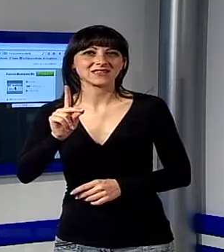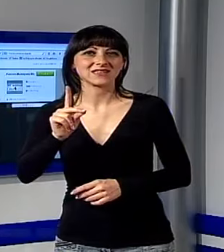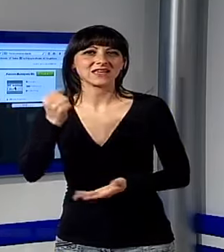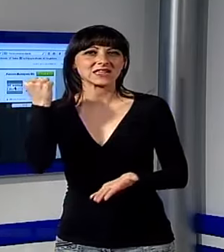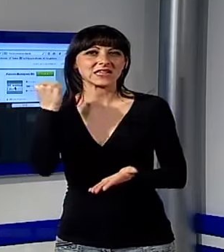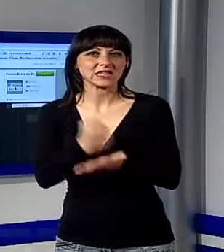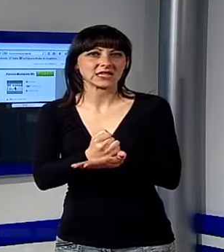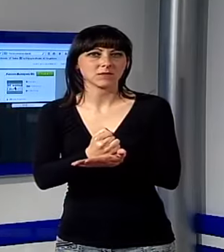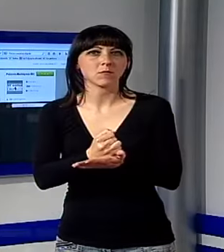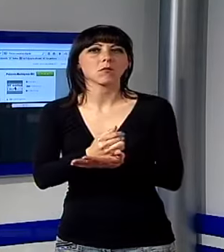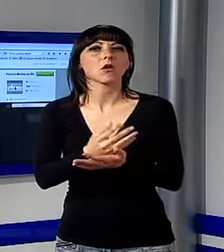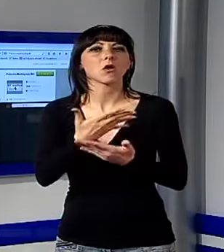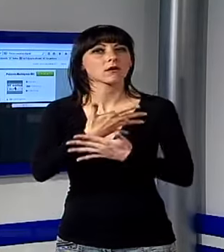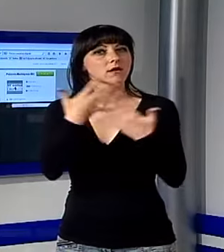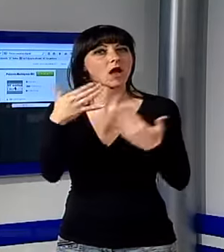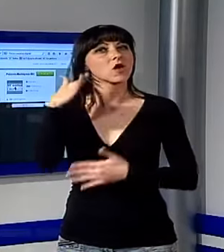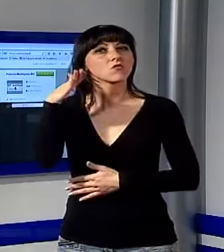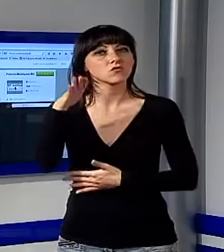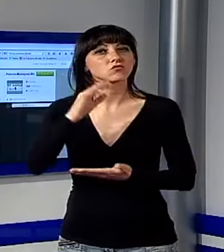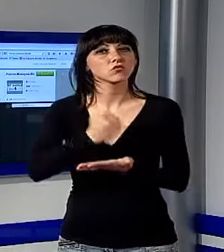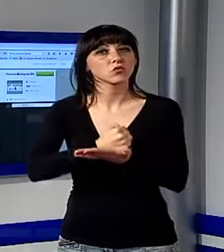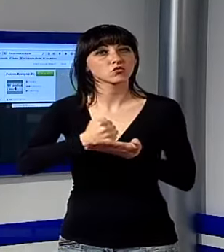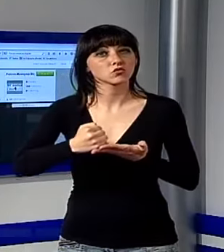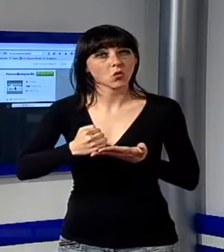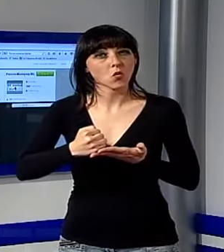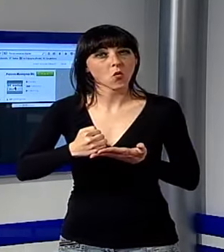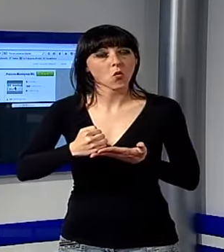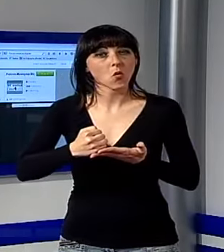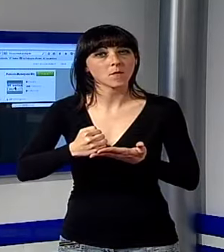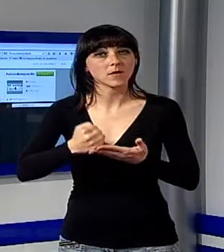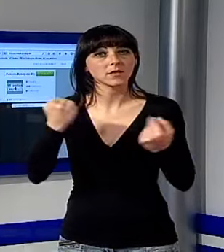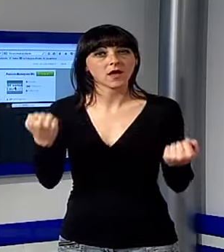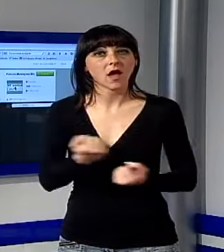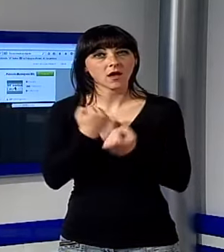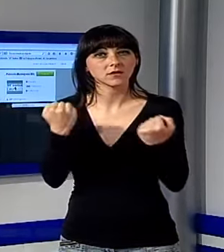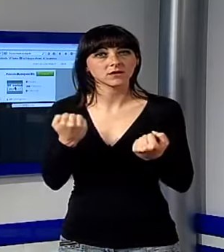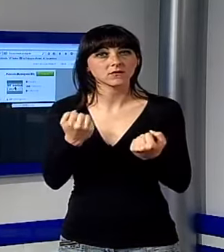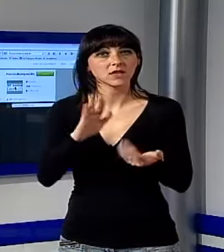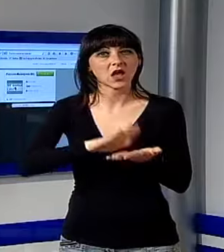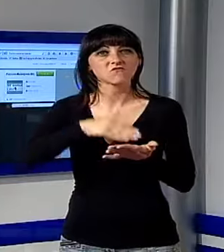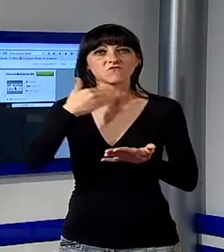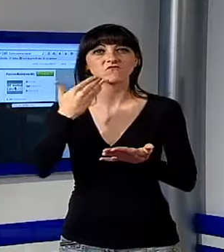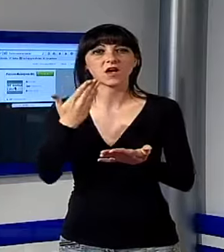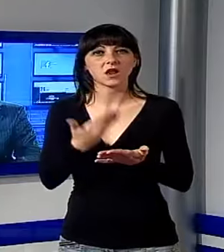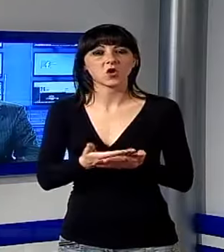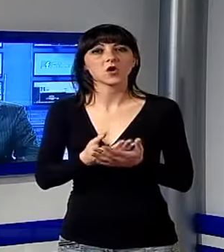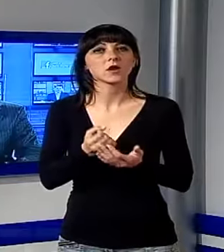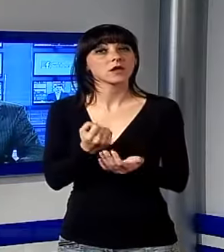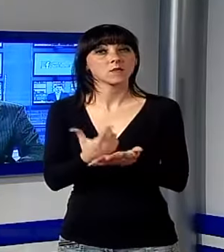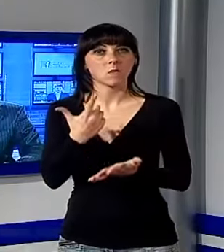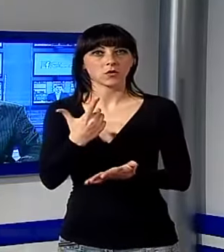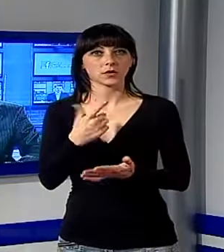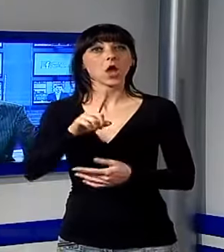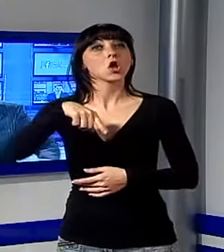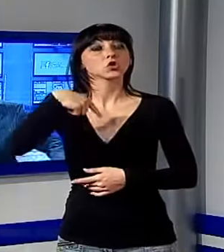di come in futuro la documentazione di questi eventi con tale sistema abbia un valore assoluto. Domani sarà la